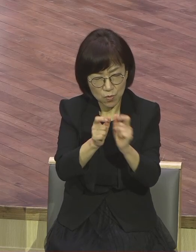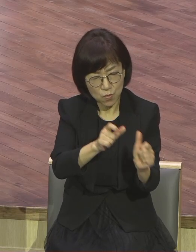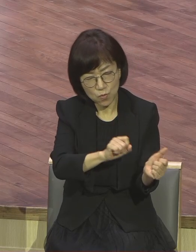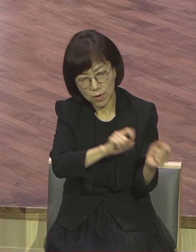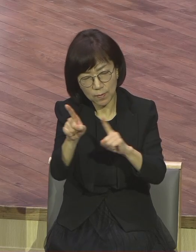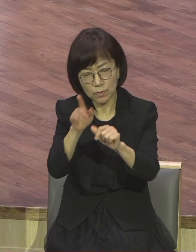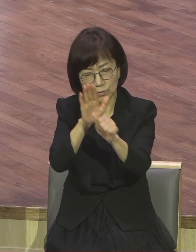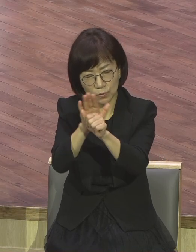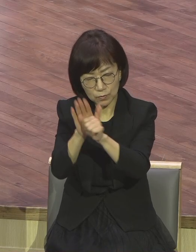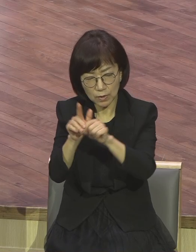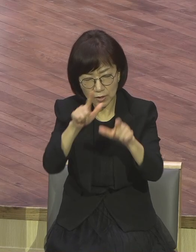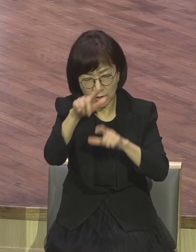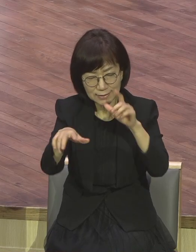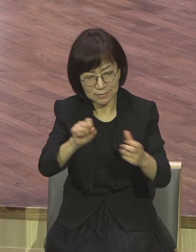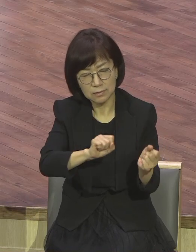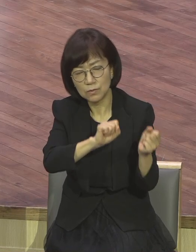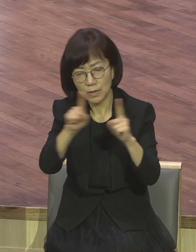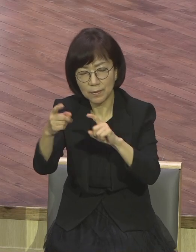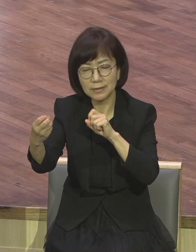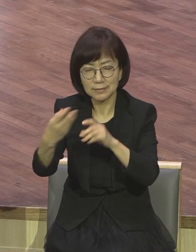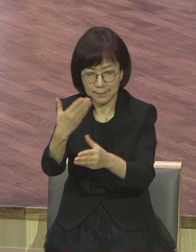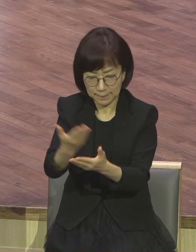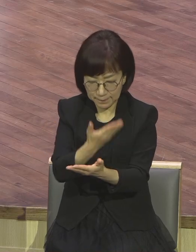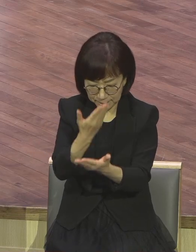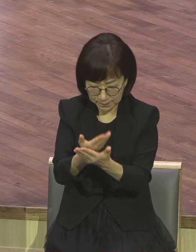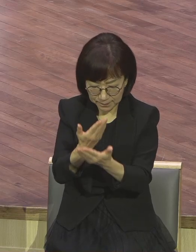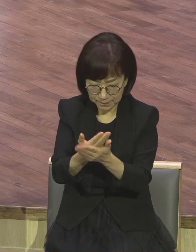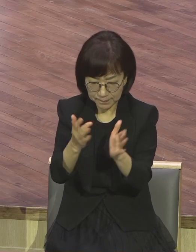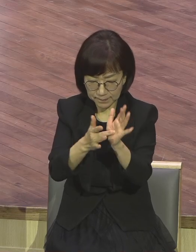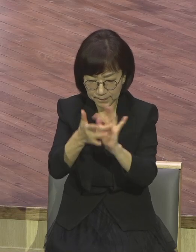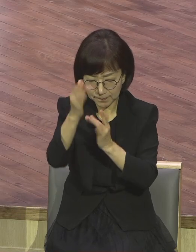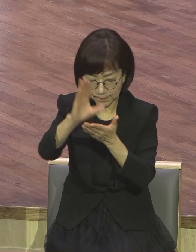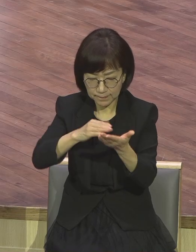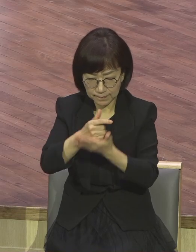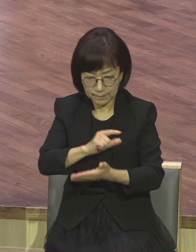있게 하야 주옵소서 예수의 성받들어 기도합니다. 아멘